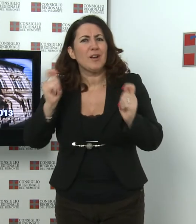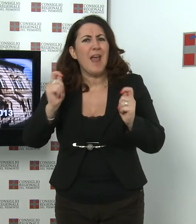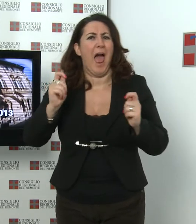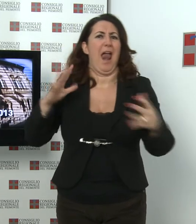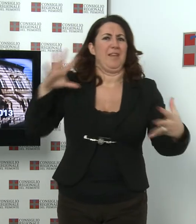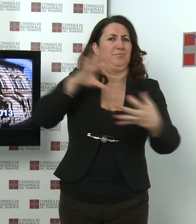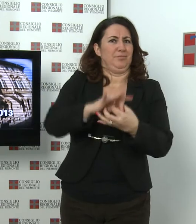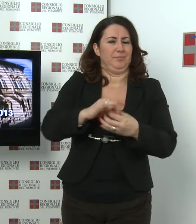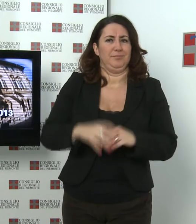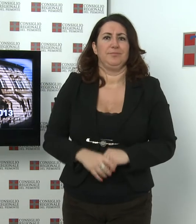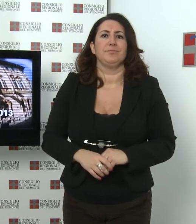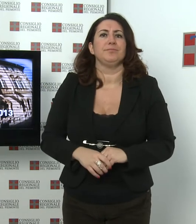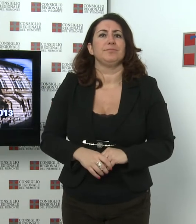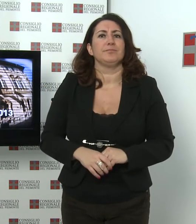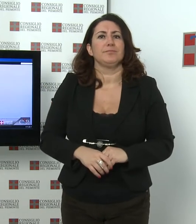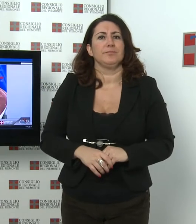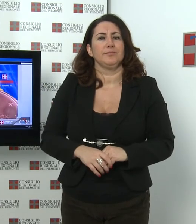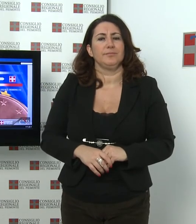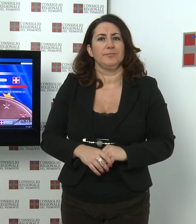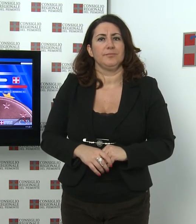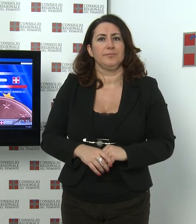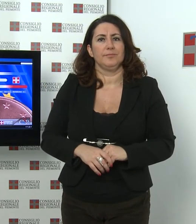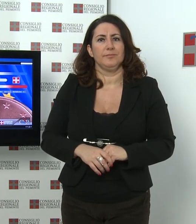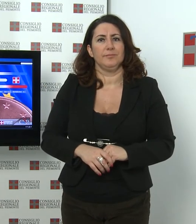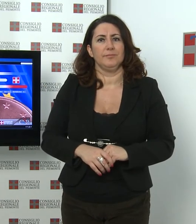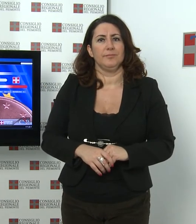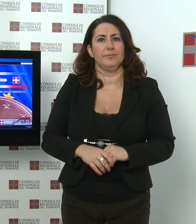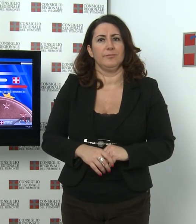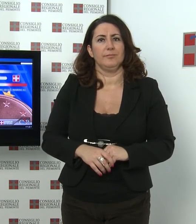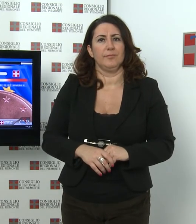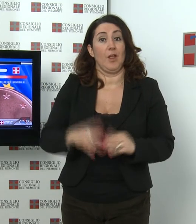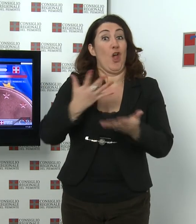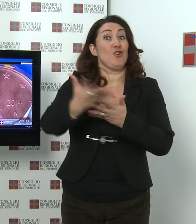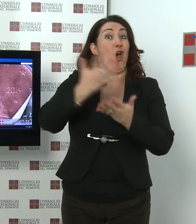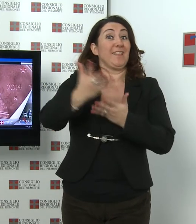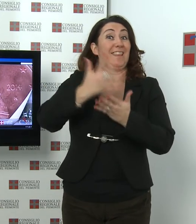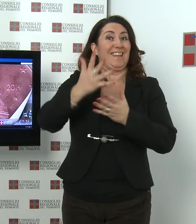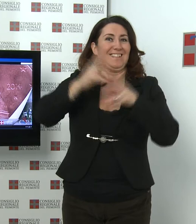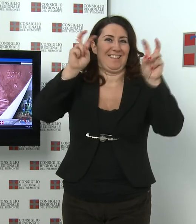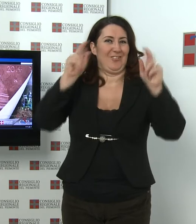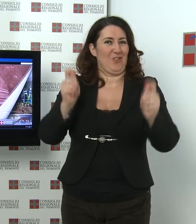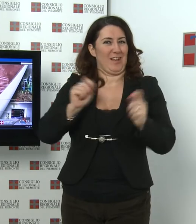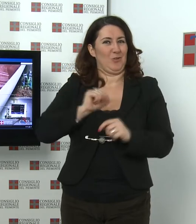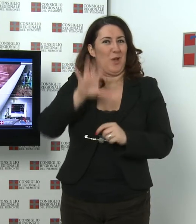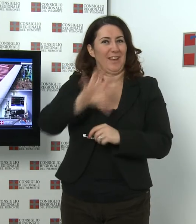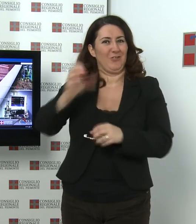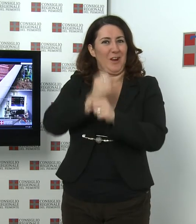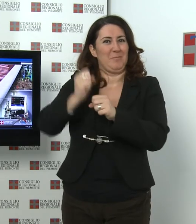4 del 2013 È uscito un nuovo numero di notizie, il magazine della regione Piemonte è disponibile anche nella versione